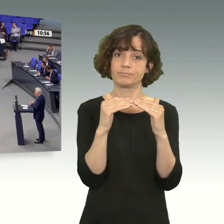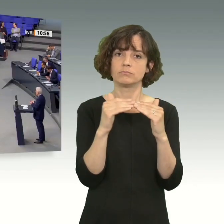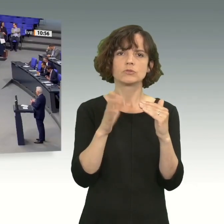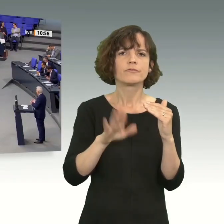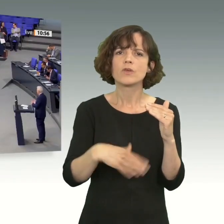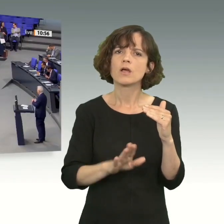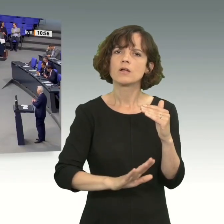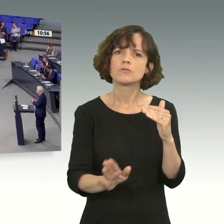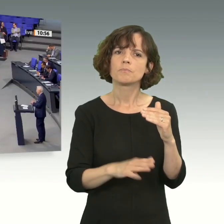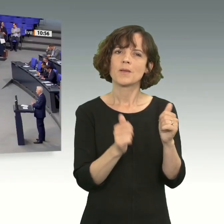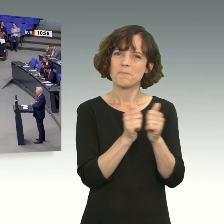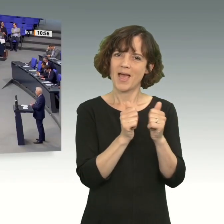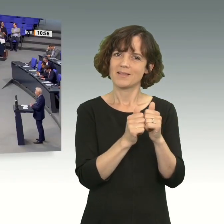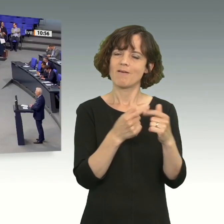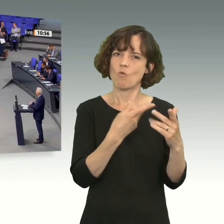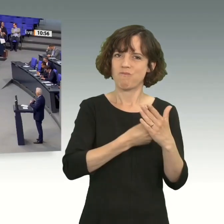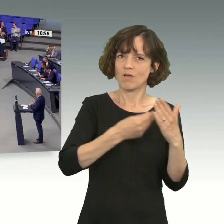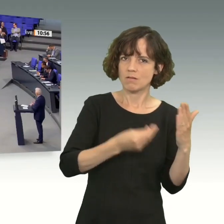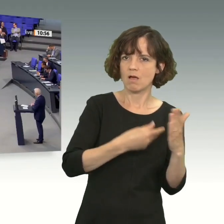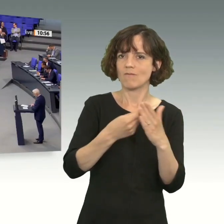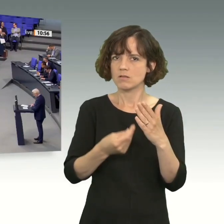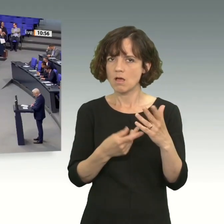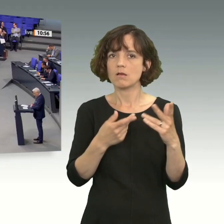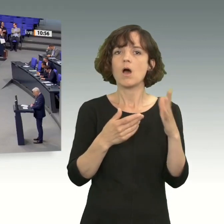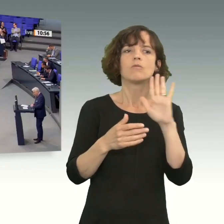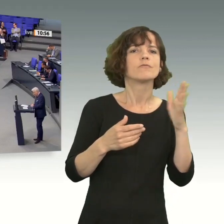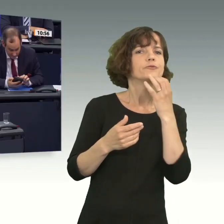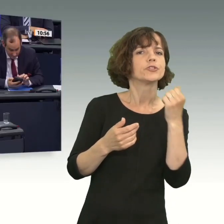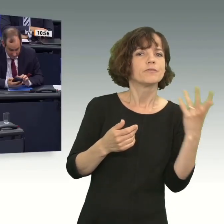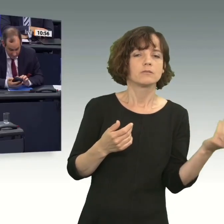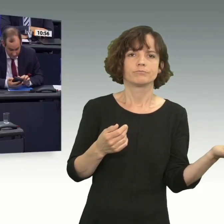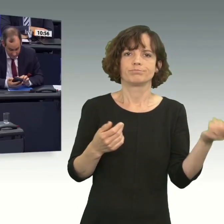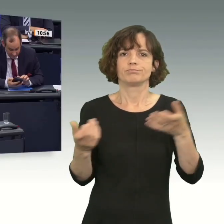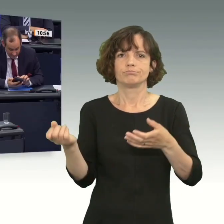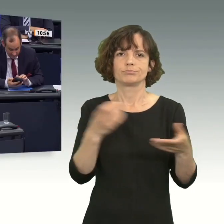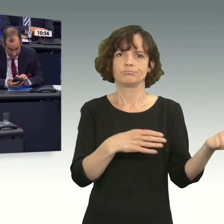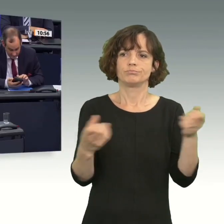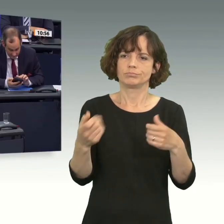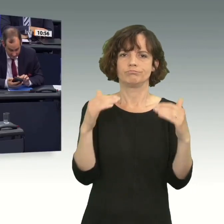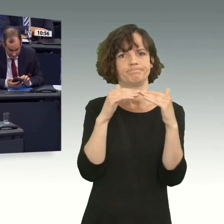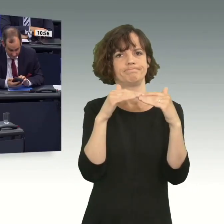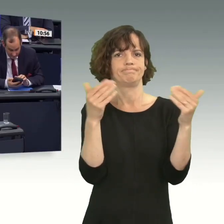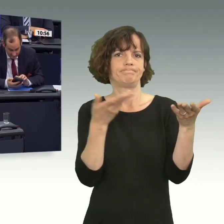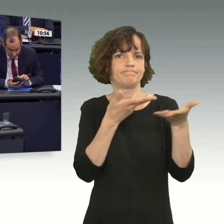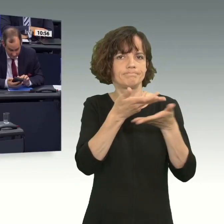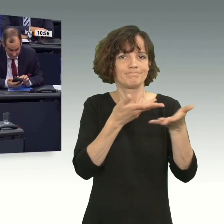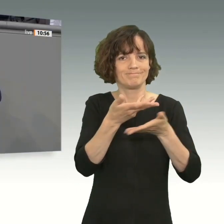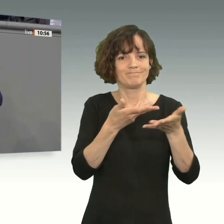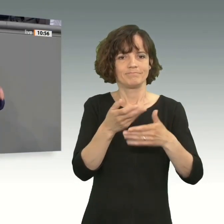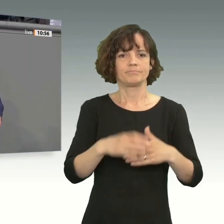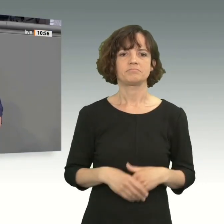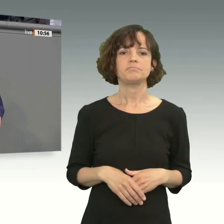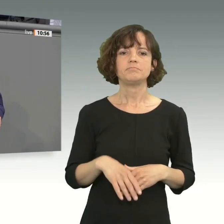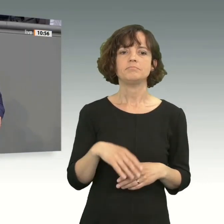nicht falsch, dass die Partner, mit denen wir Verträge machen wollen, auch ihre Wünsche äußern. Und ich will Ihnen das auch noch mal sagen, weil Sie immer sagen, die